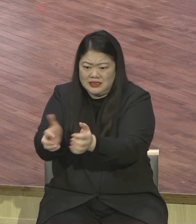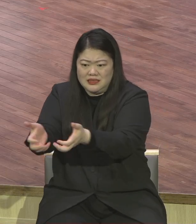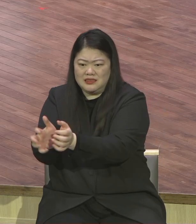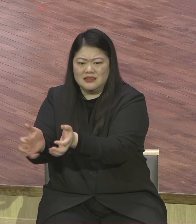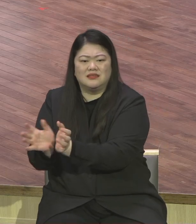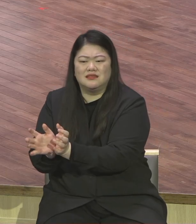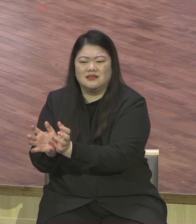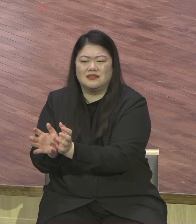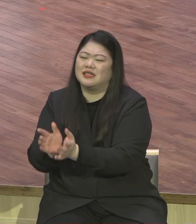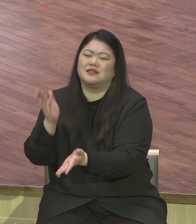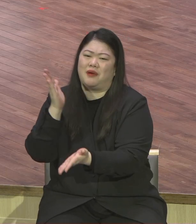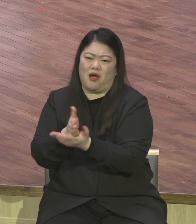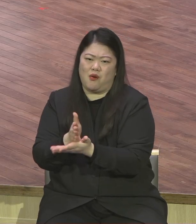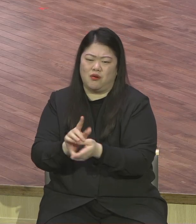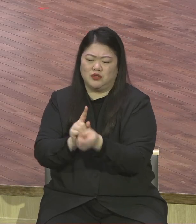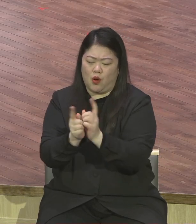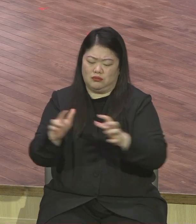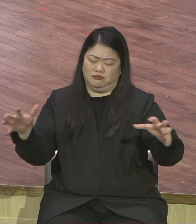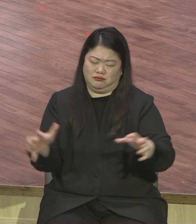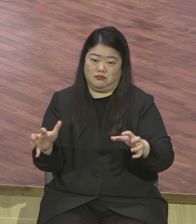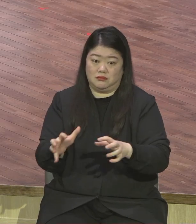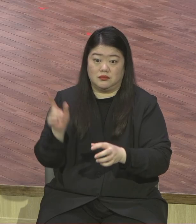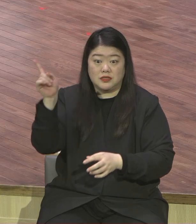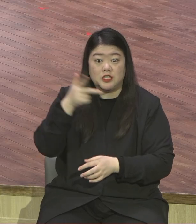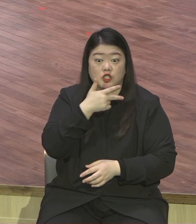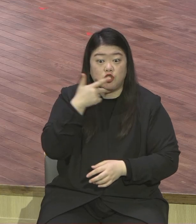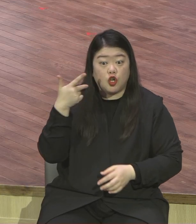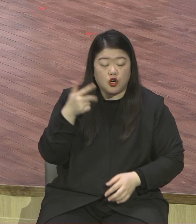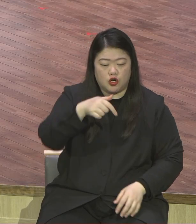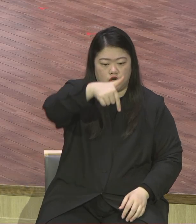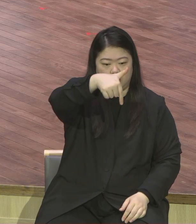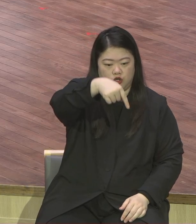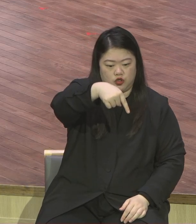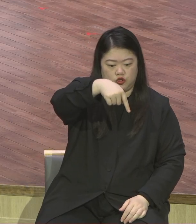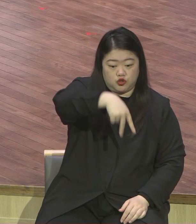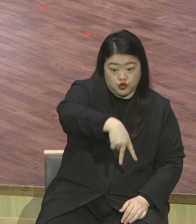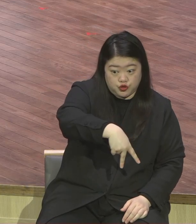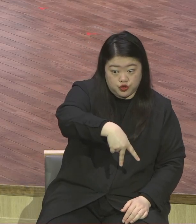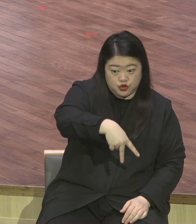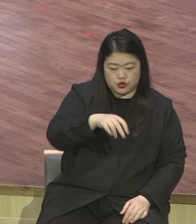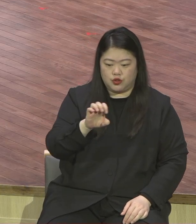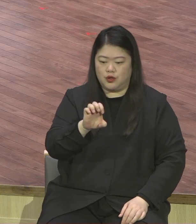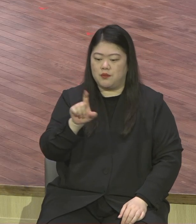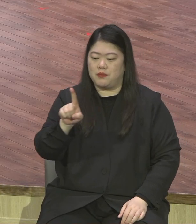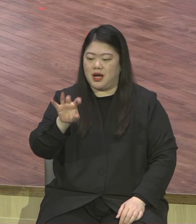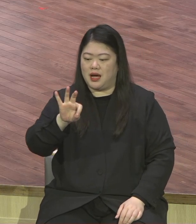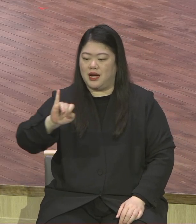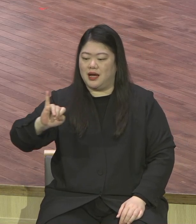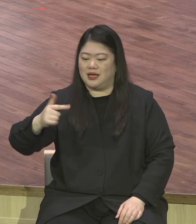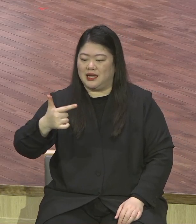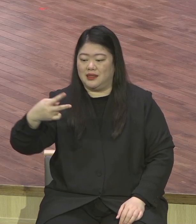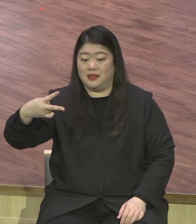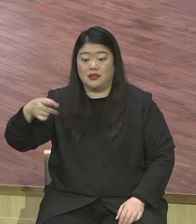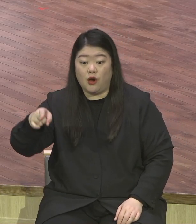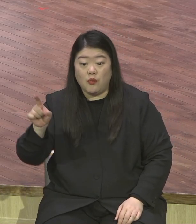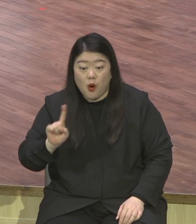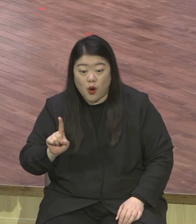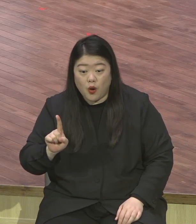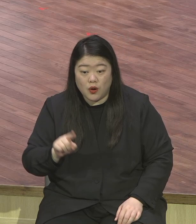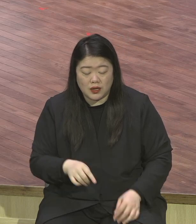장점을 보는 눈을 가시기 바랍니다 사람을 칭찬하고 격려하는 한마디 칭찬 이 기억에 딱 남는다